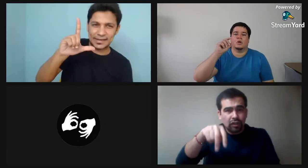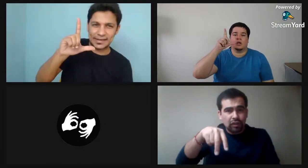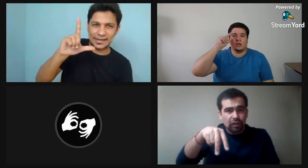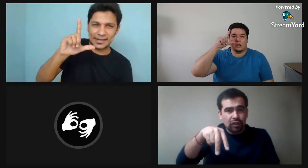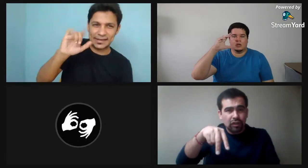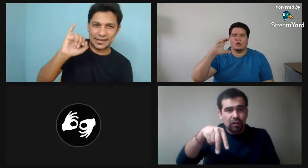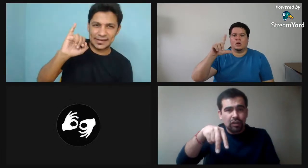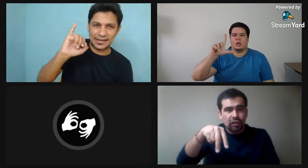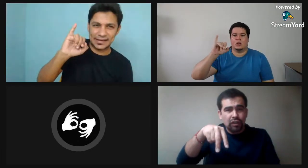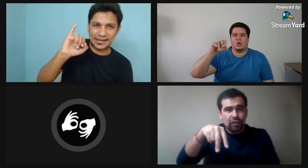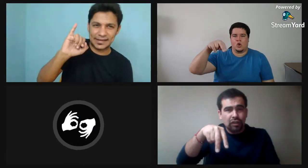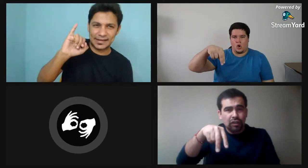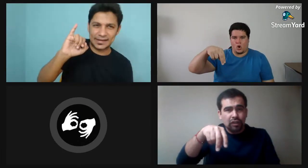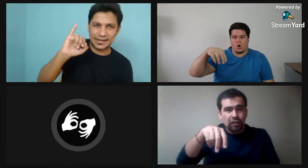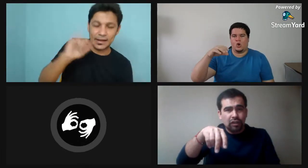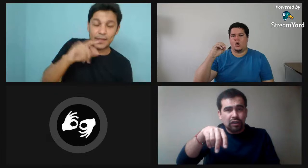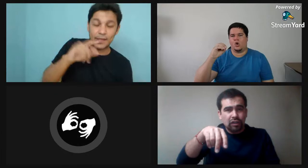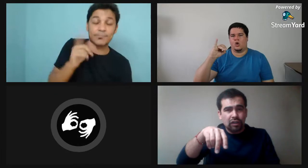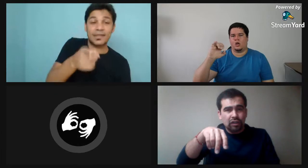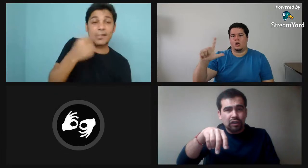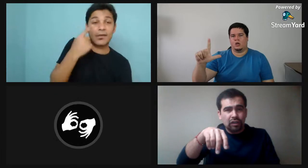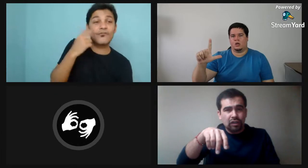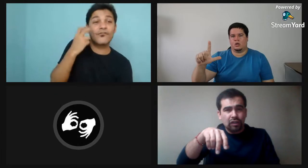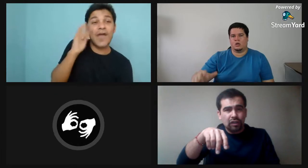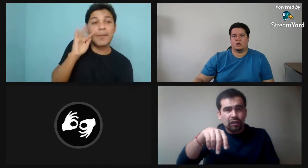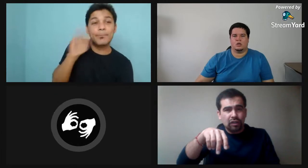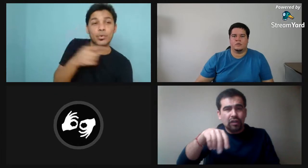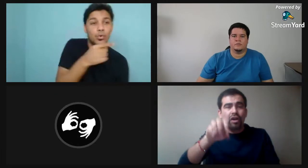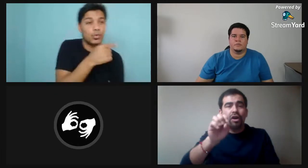ya esta persona es un francés esta su seña a ver